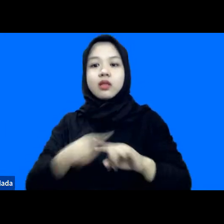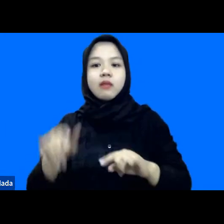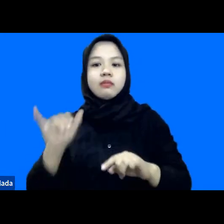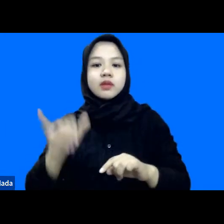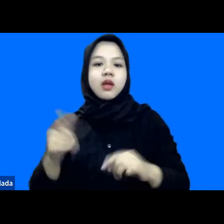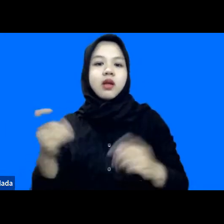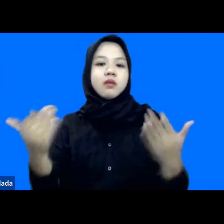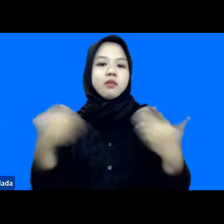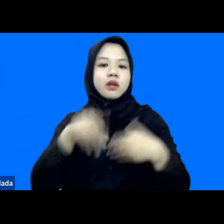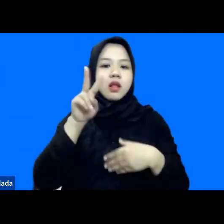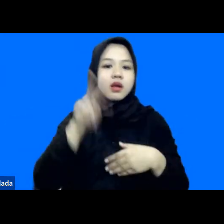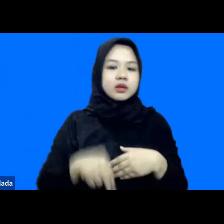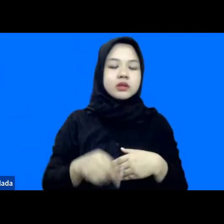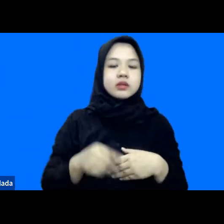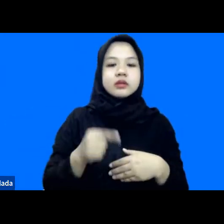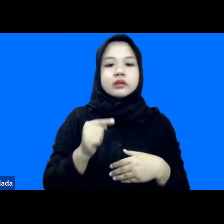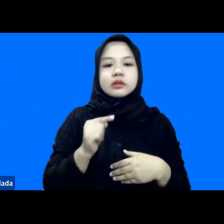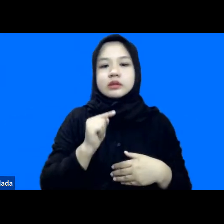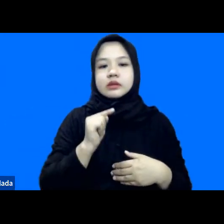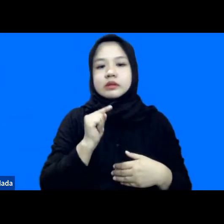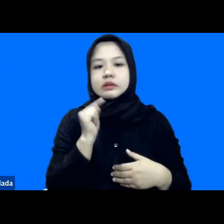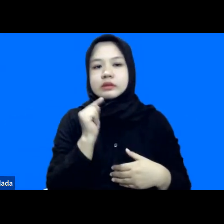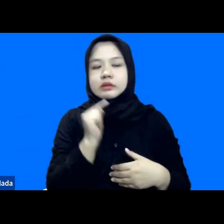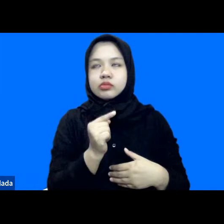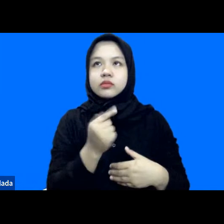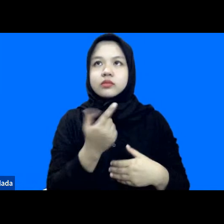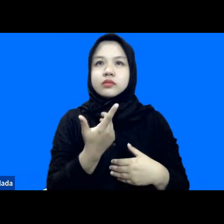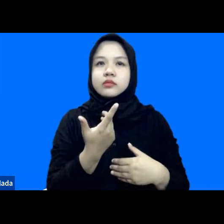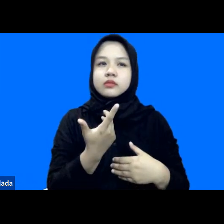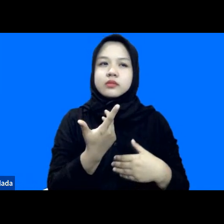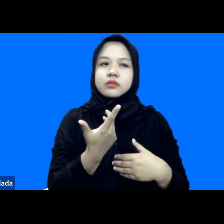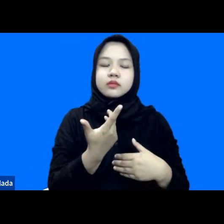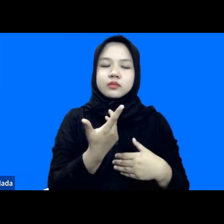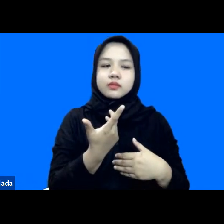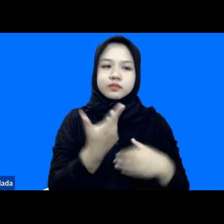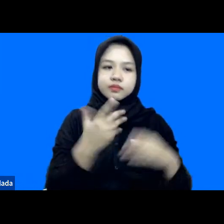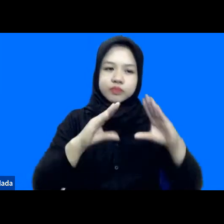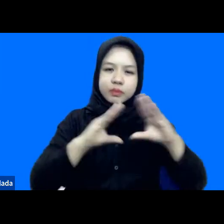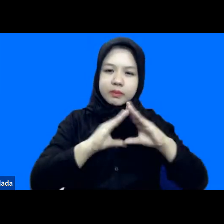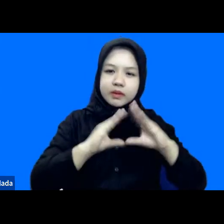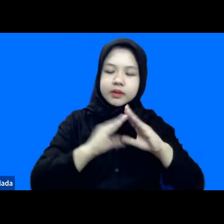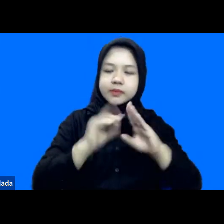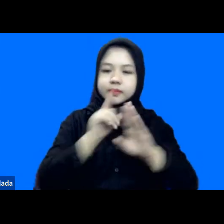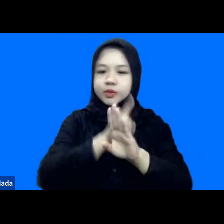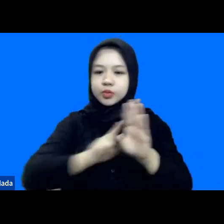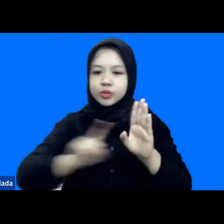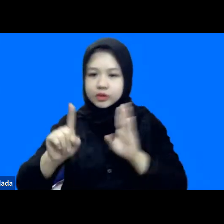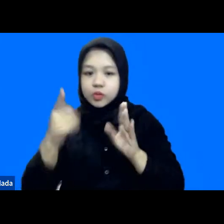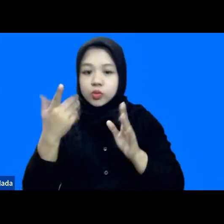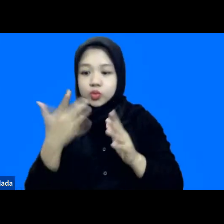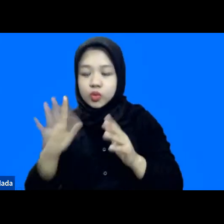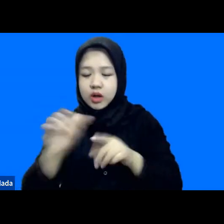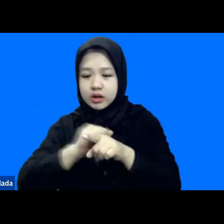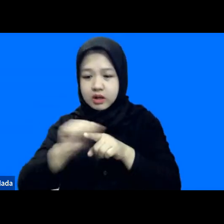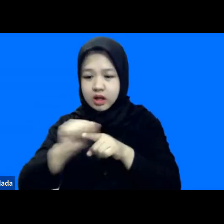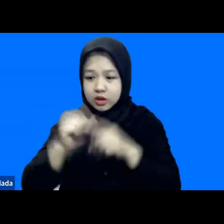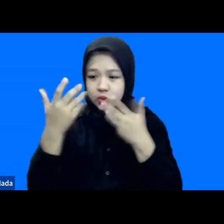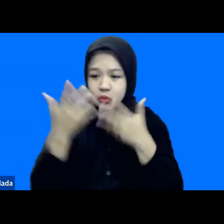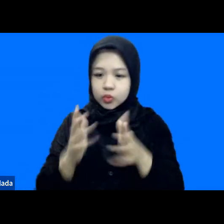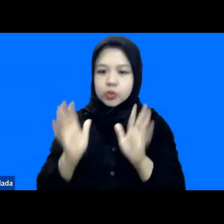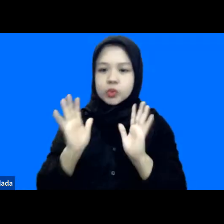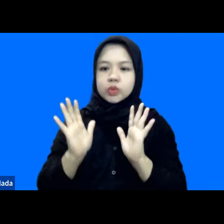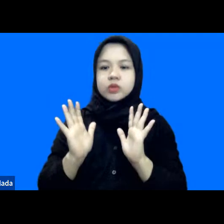meskipun ini katakanlah BPBD perwakilan BPBD ini sudah dilatih untuk